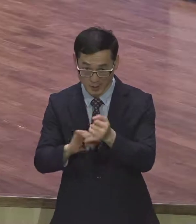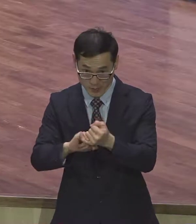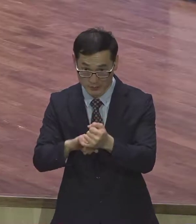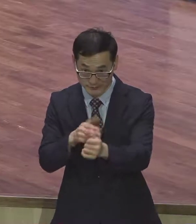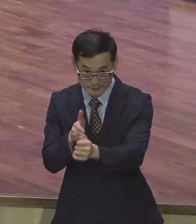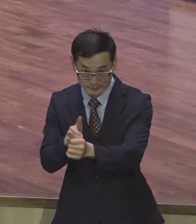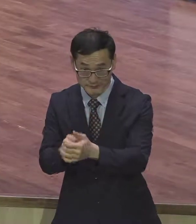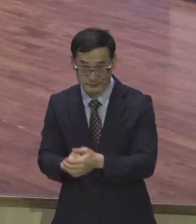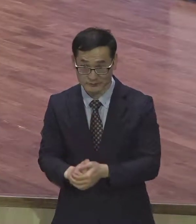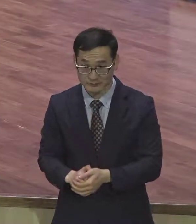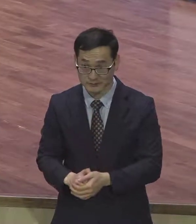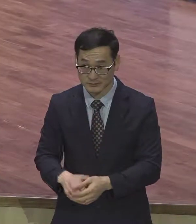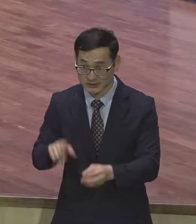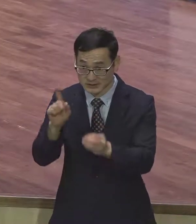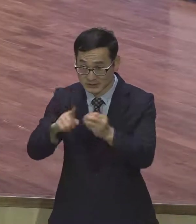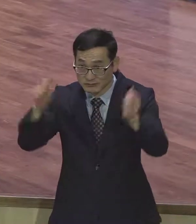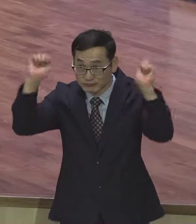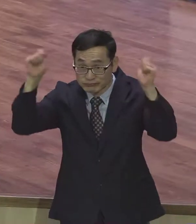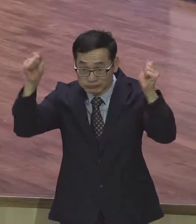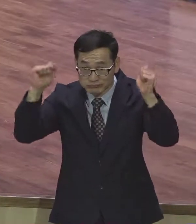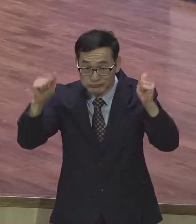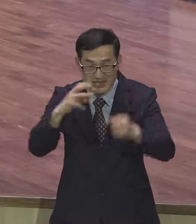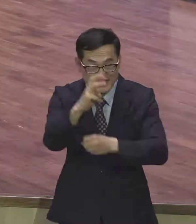무속인이 돌아왔잖아요 지금 삼시의 무속인이 지금